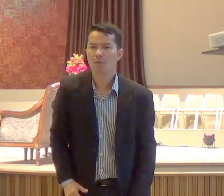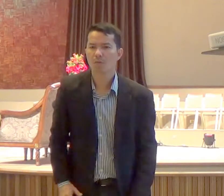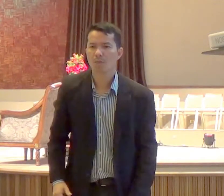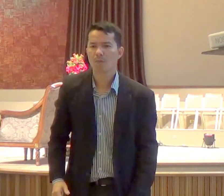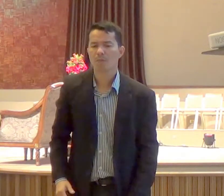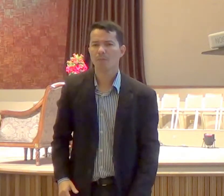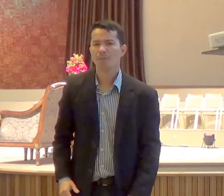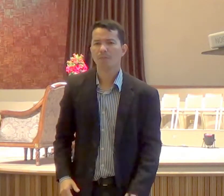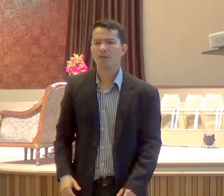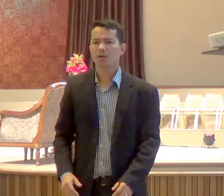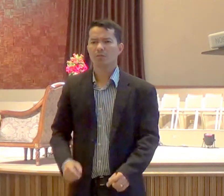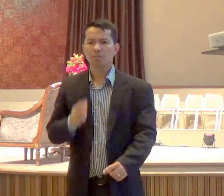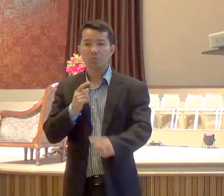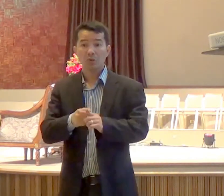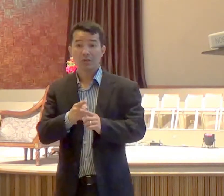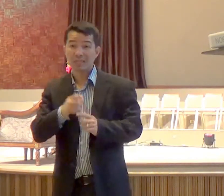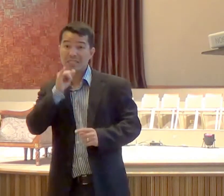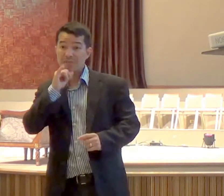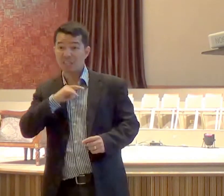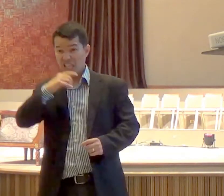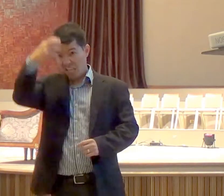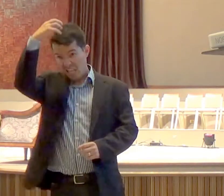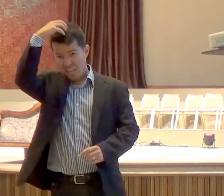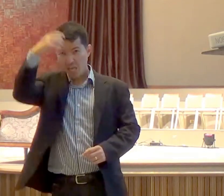a incredulidade, nos afasta, dos melhores,